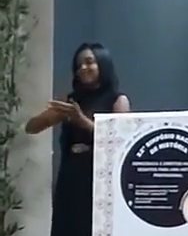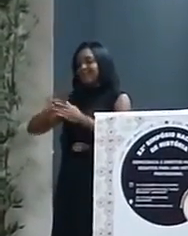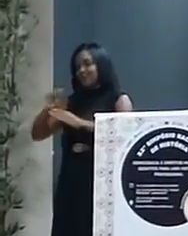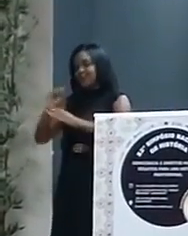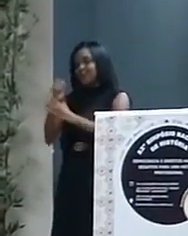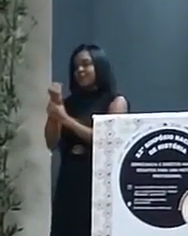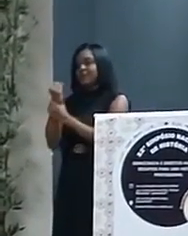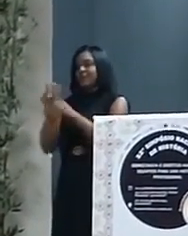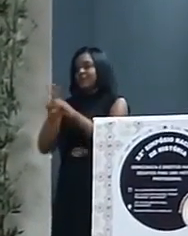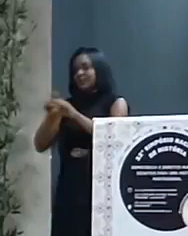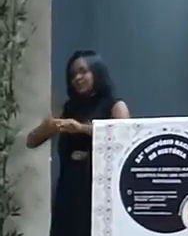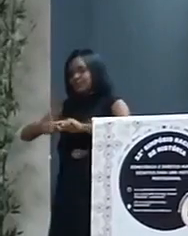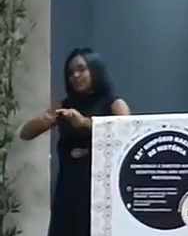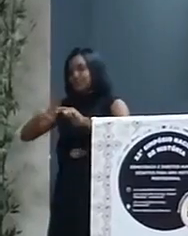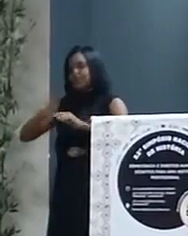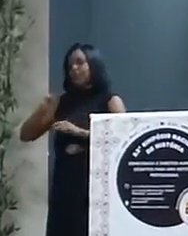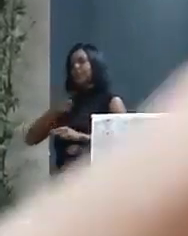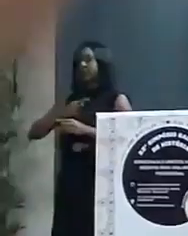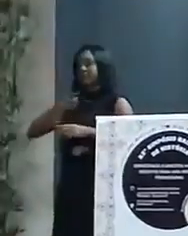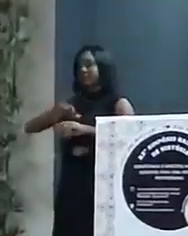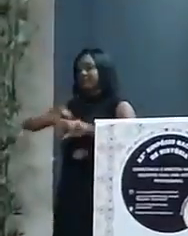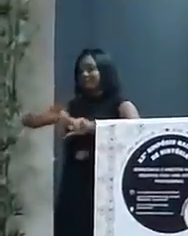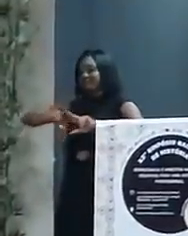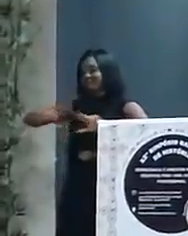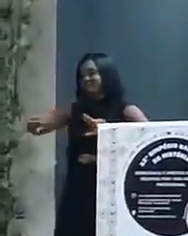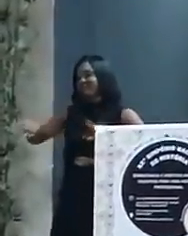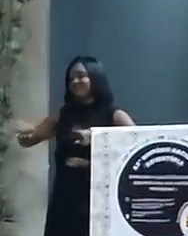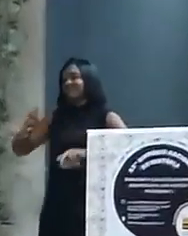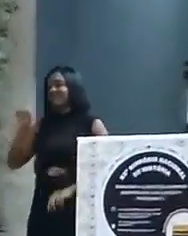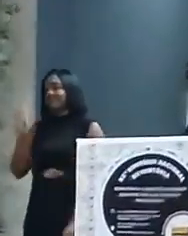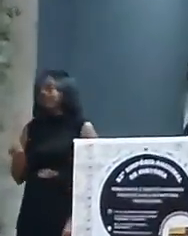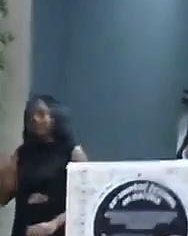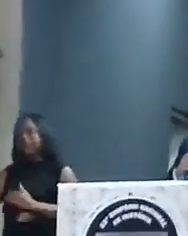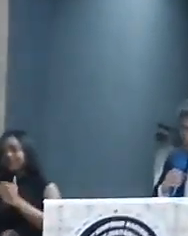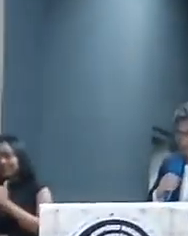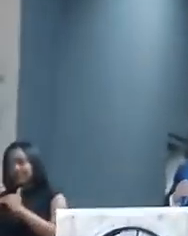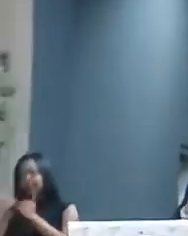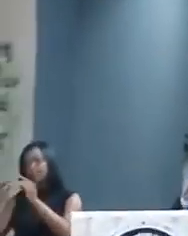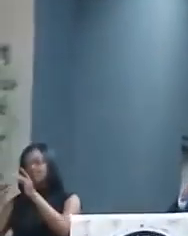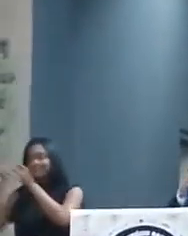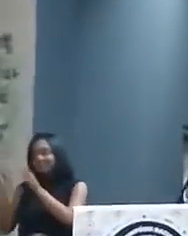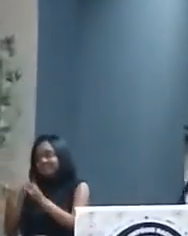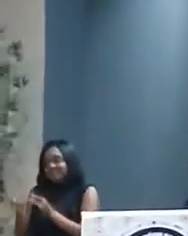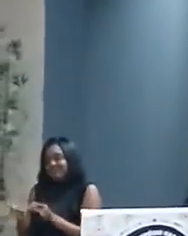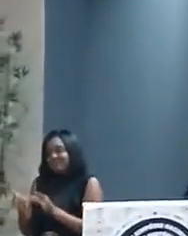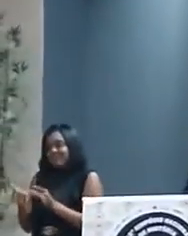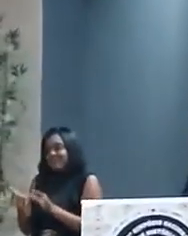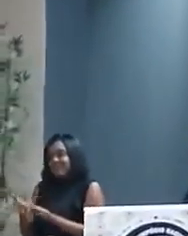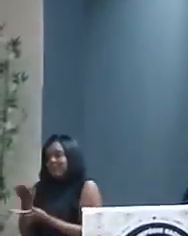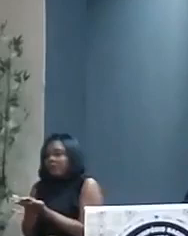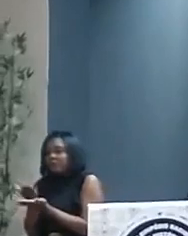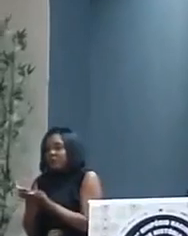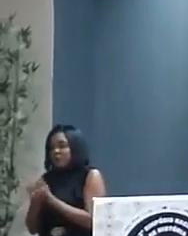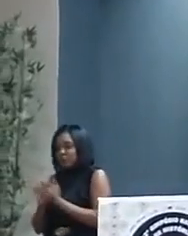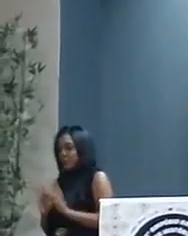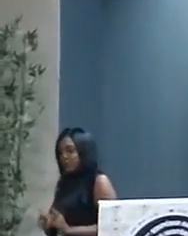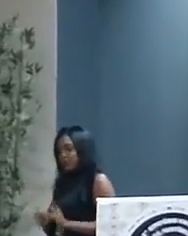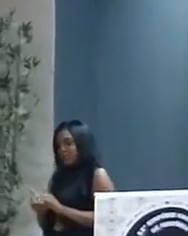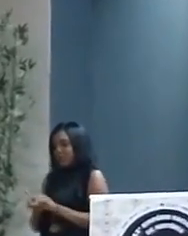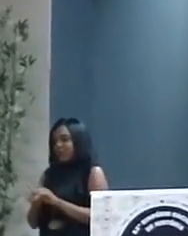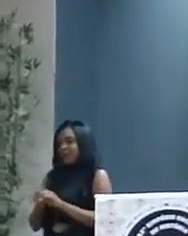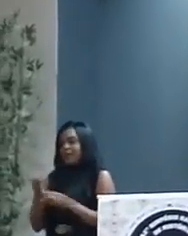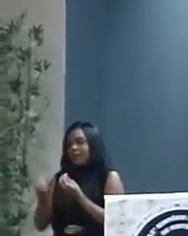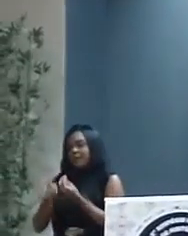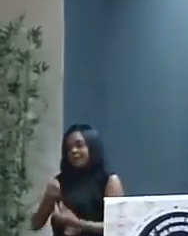fortalecimento e projeção de nossa diversidade, na construção de descrições antropológicas e modos de